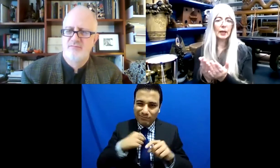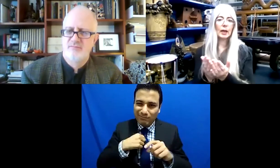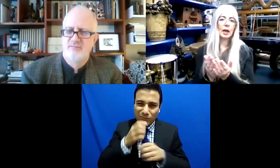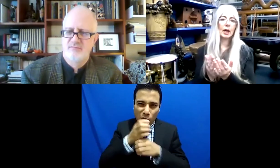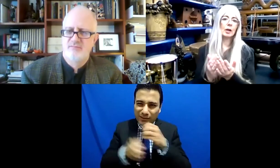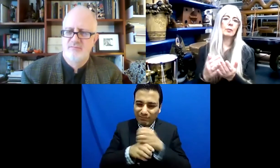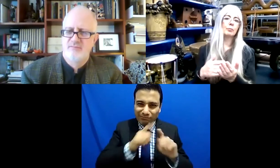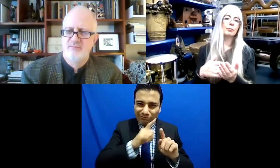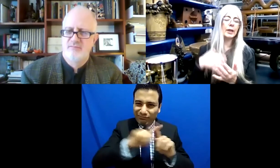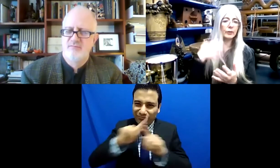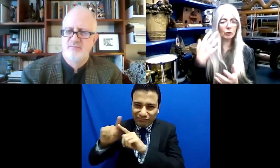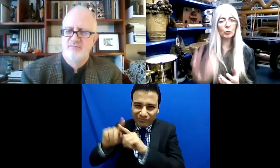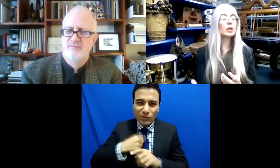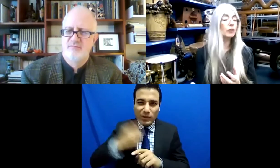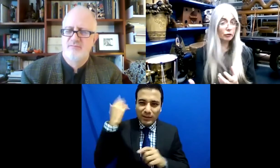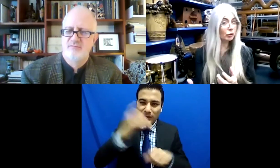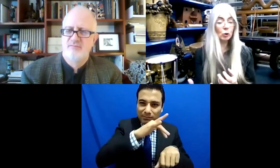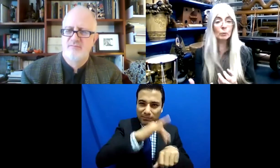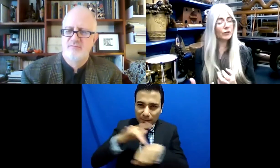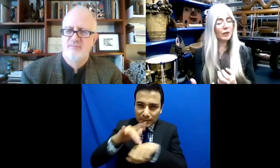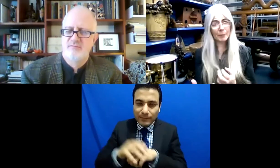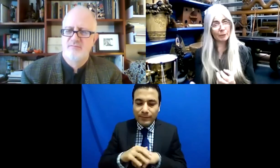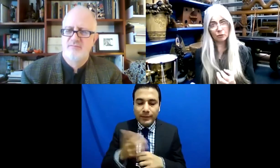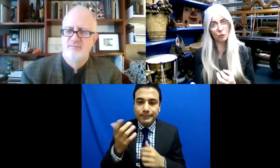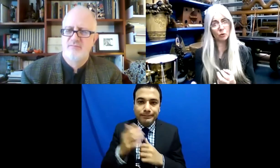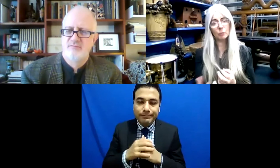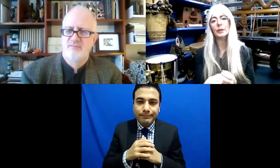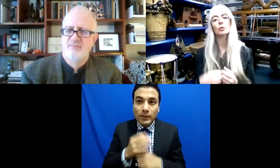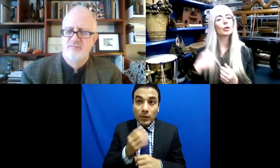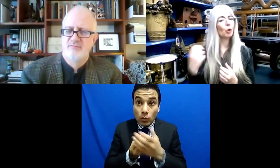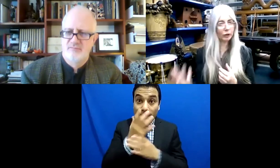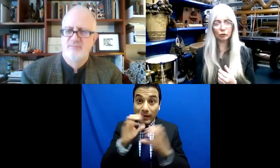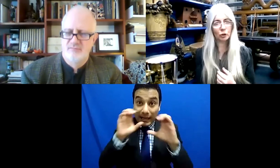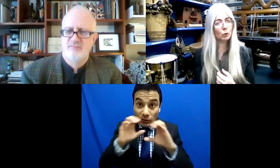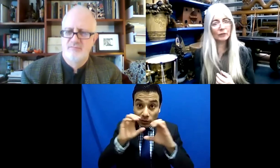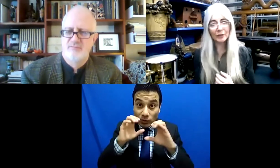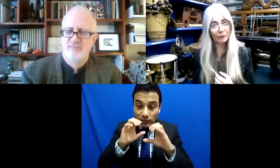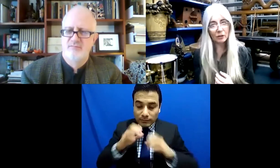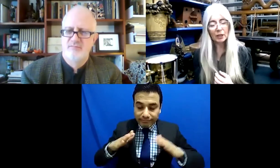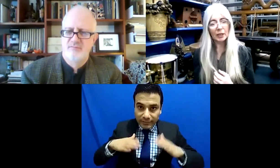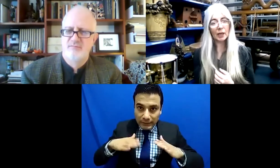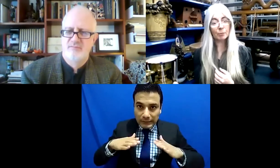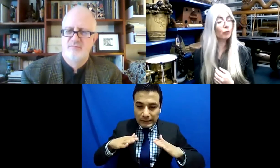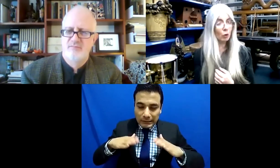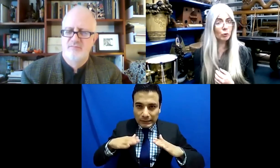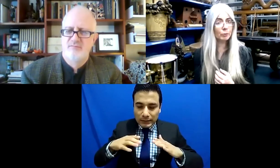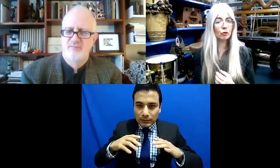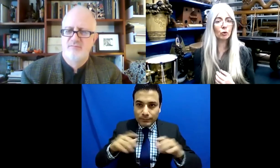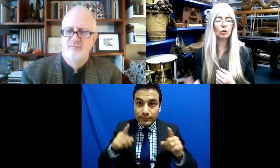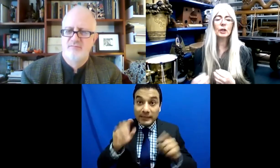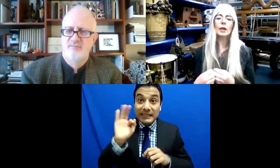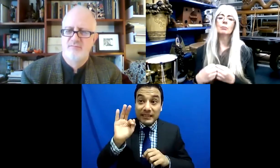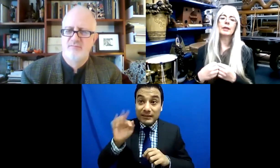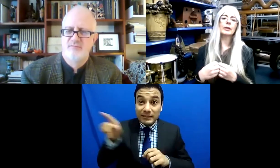Tengo que enfrentarme entre una nueva pieza y tocarla con una orquesta que tal